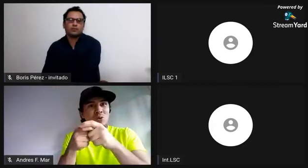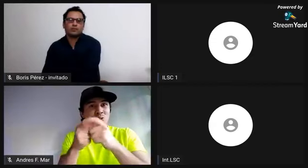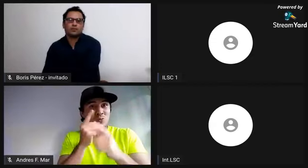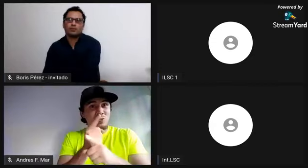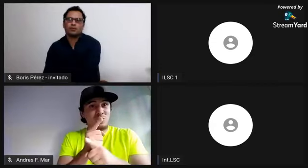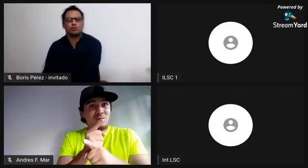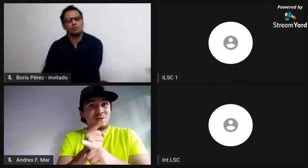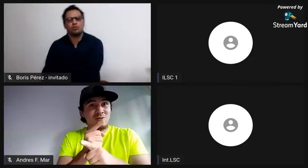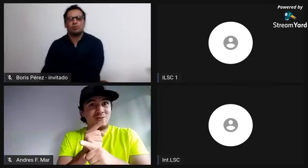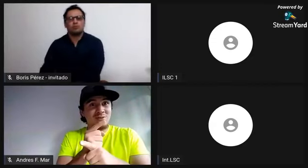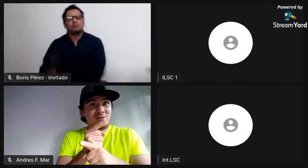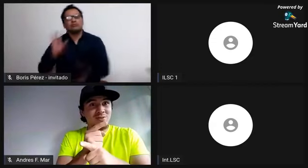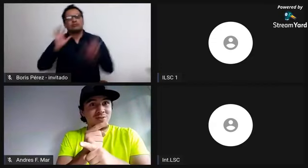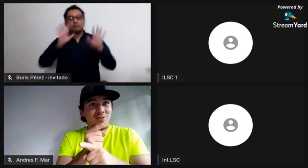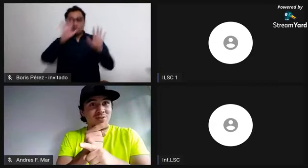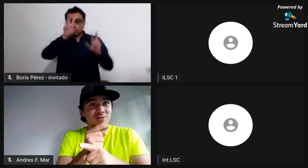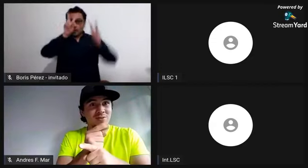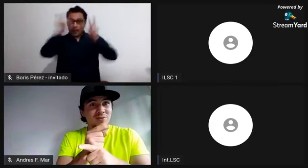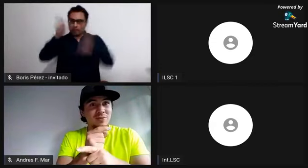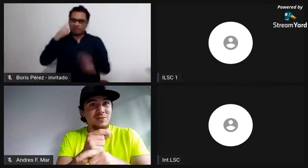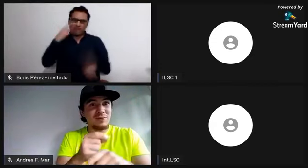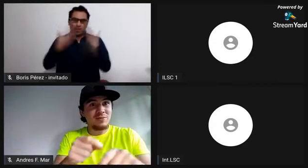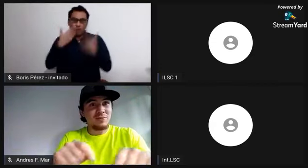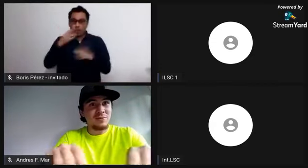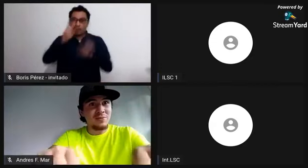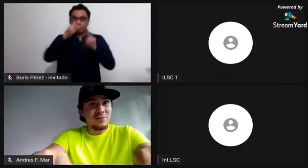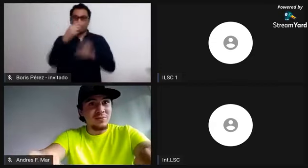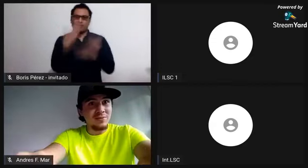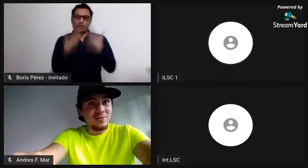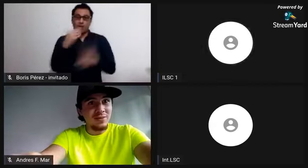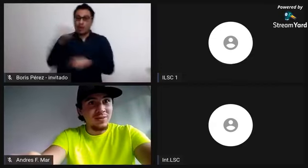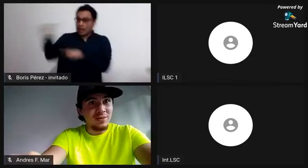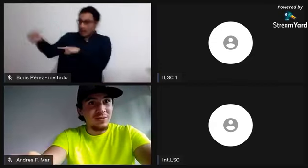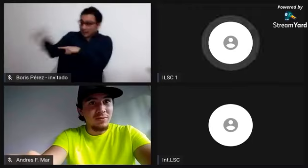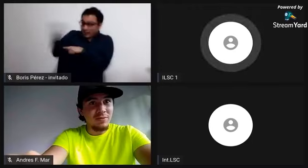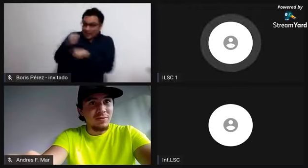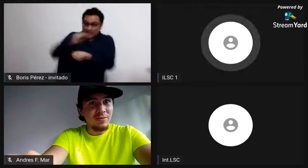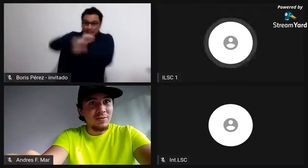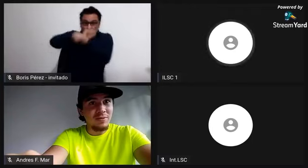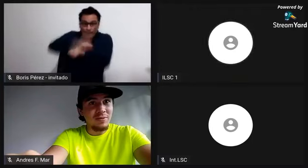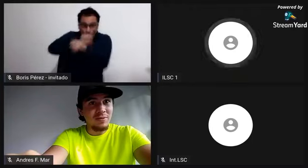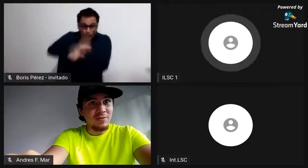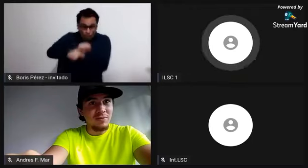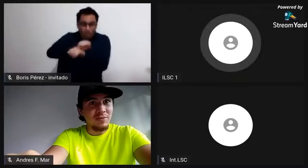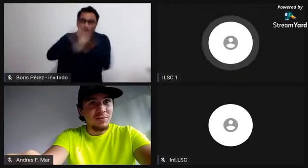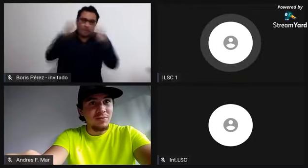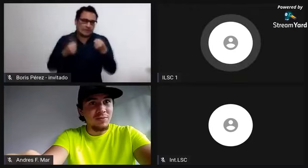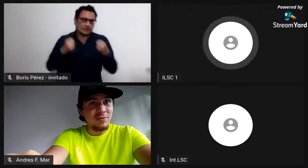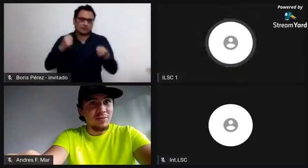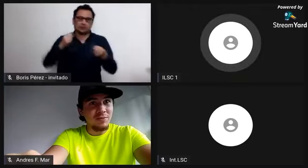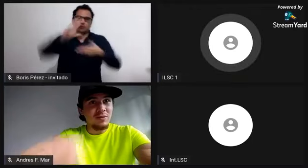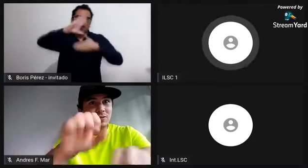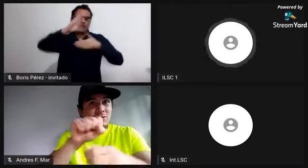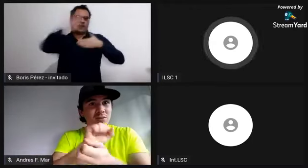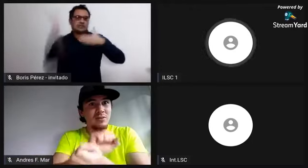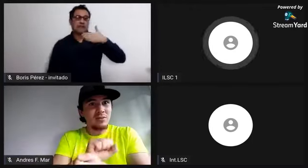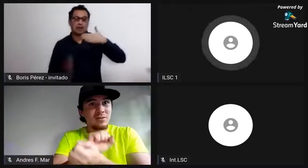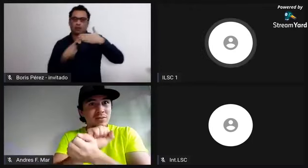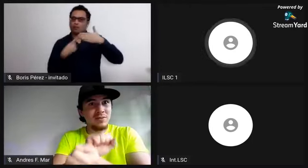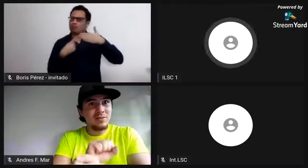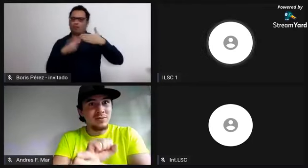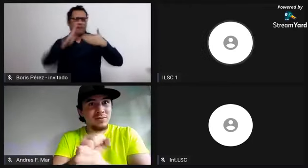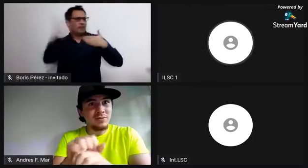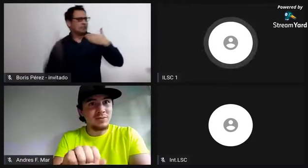¿sí? En otros países estos procesos de esclavitud fueron mucho menores, ¿correcto? en realidad si hablamos de